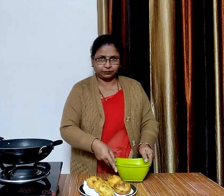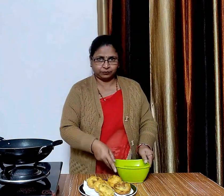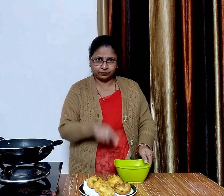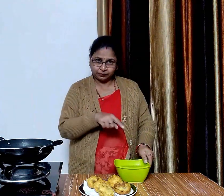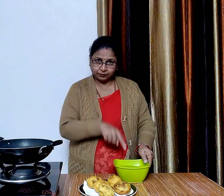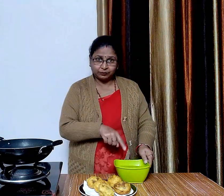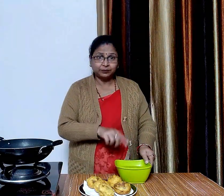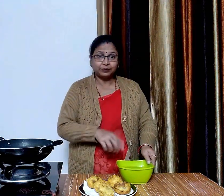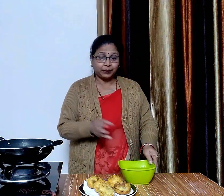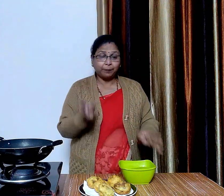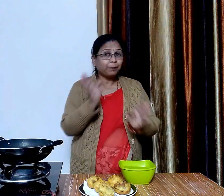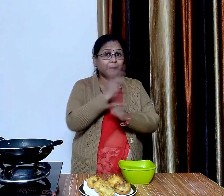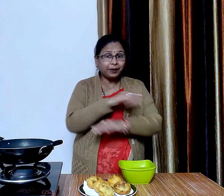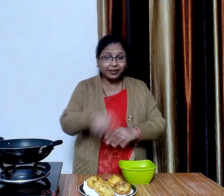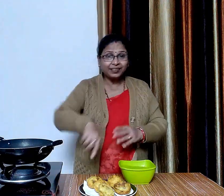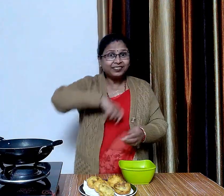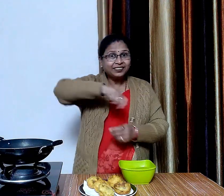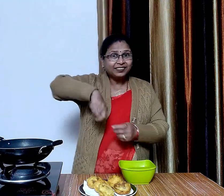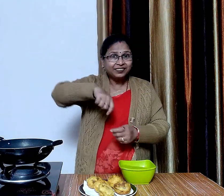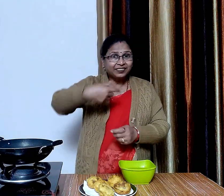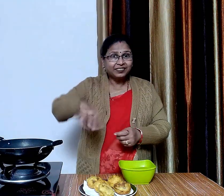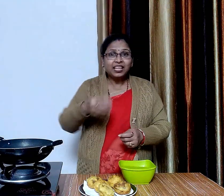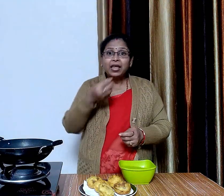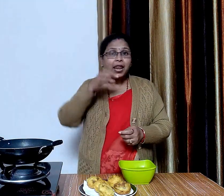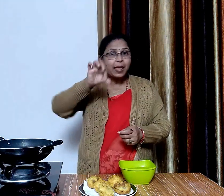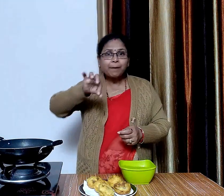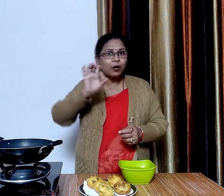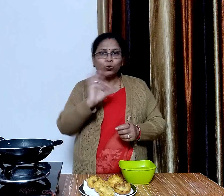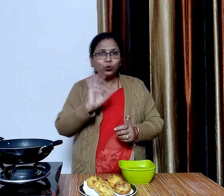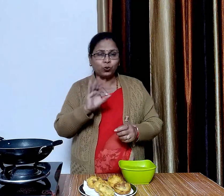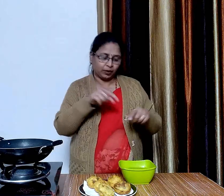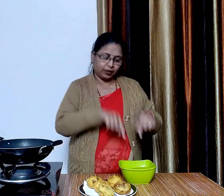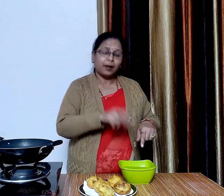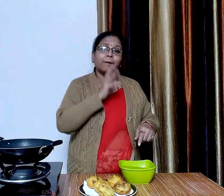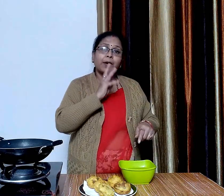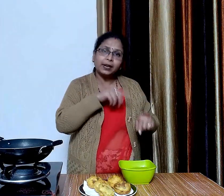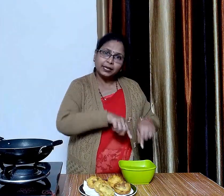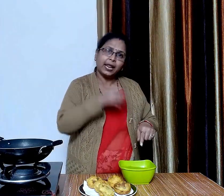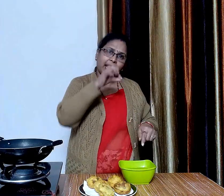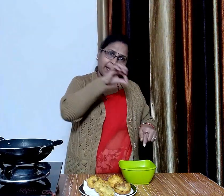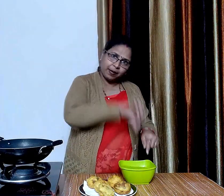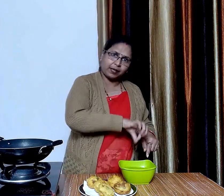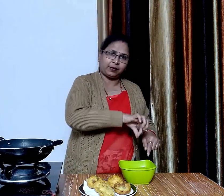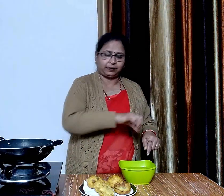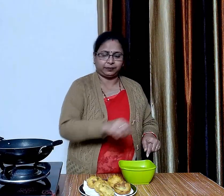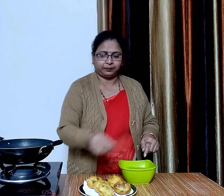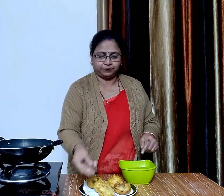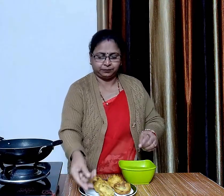हमने मुंग डाल की पेस्ट में नमक नहीं डाला था इसलिए अब हम गुनगुने पानी में थोड़ा सा नमक डालेंगे